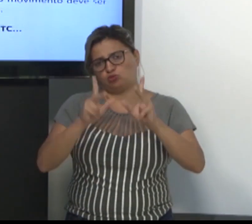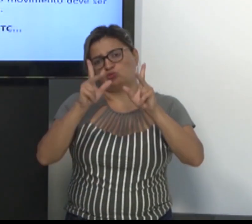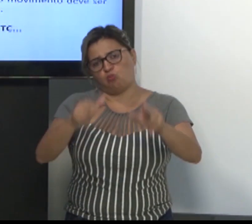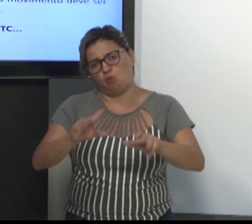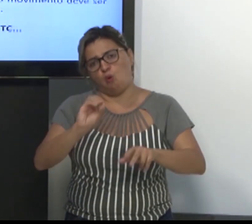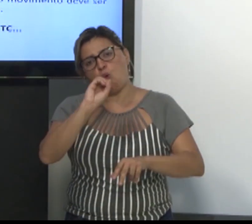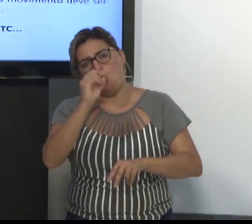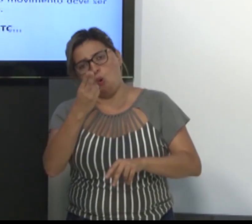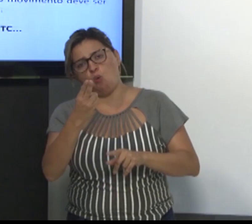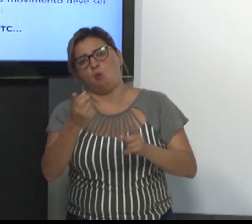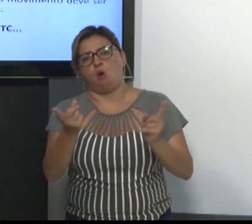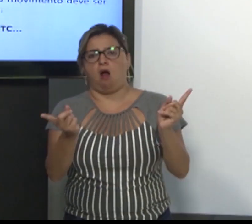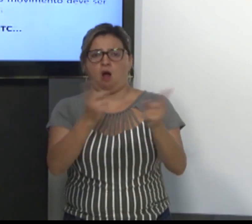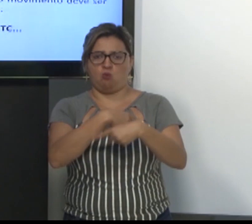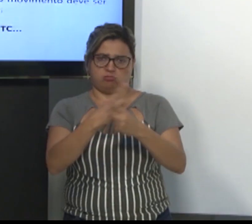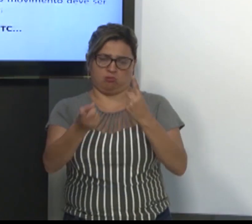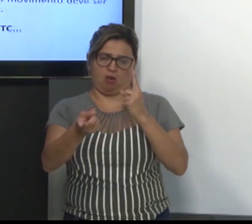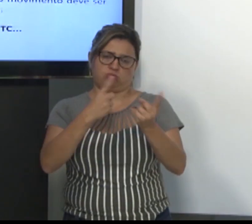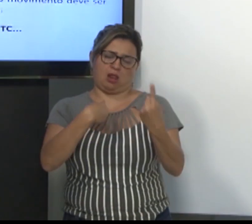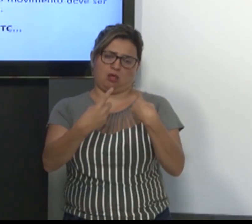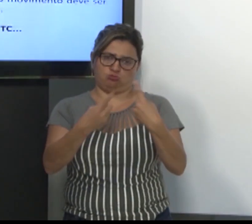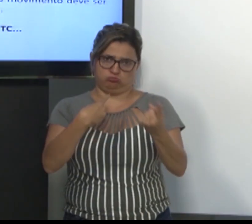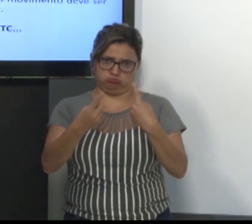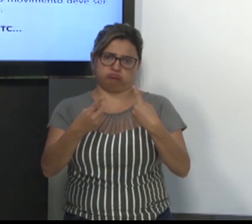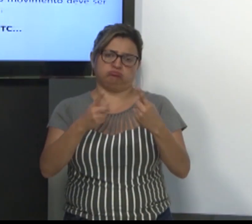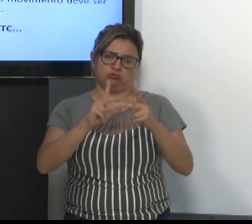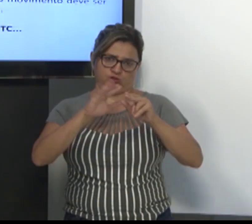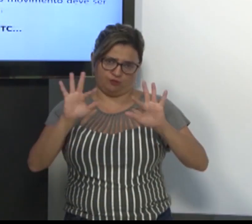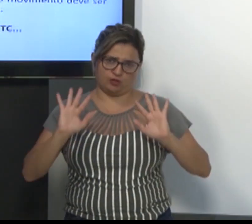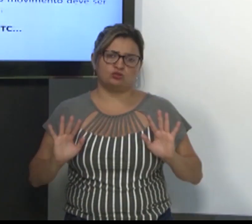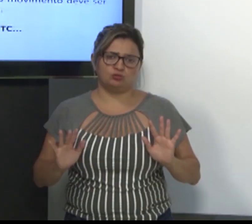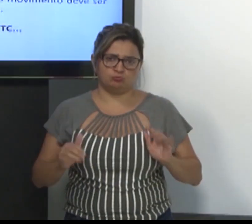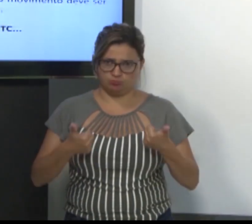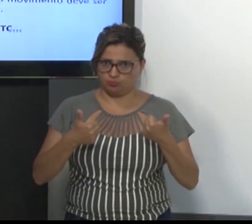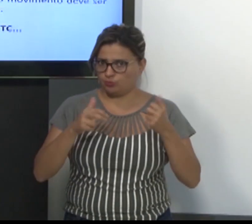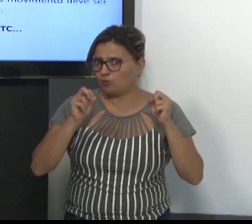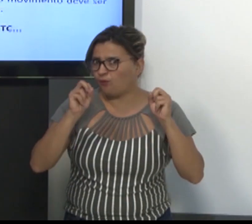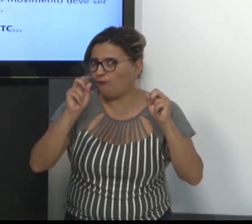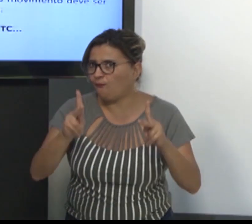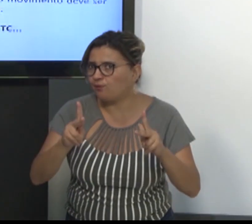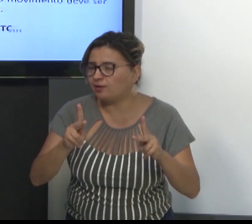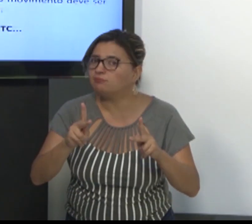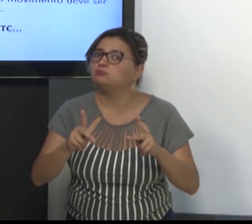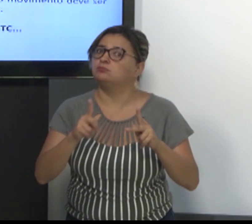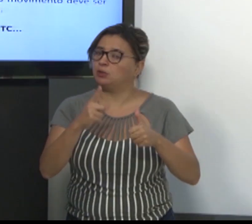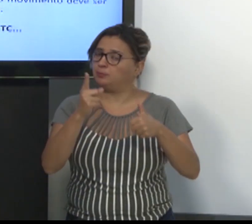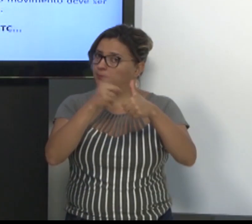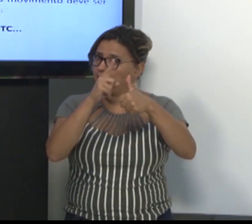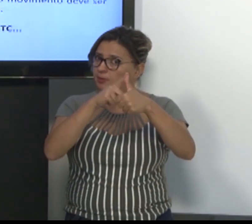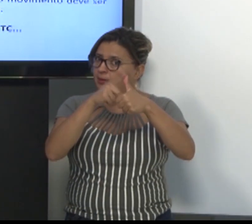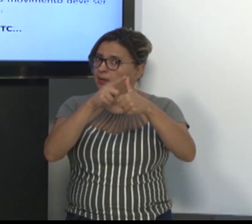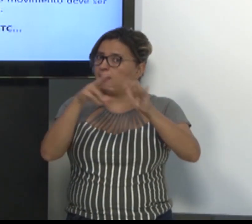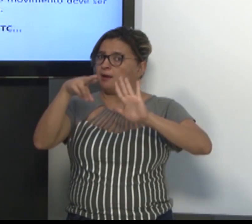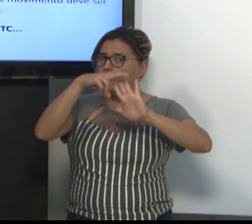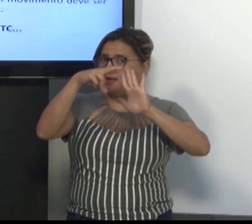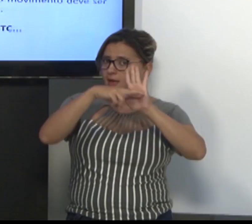obedecendo as regras dos parâmetros. Então, pode acontecer do movimento ser simultâneo ou